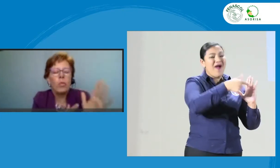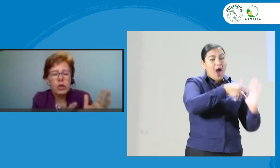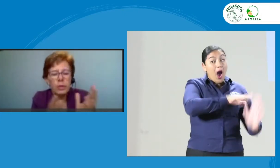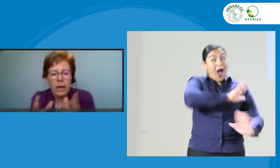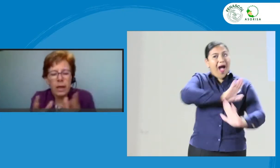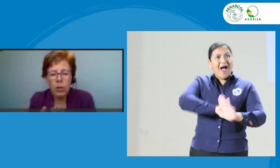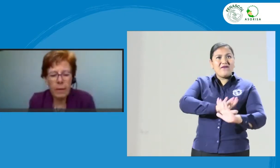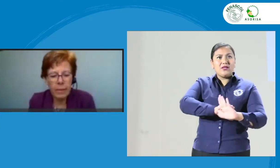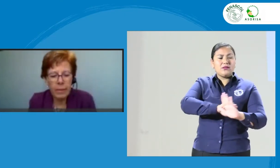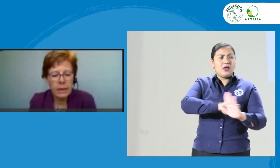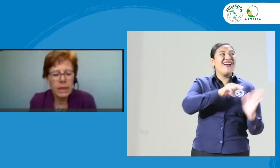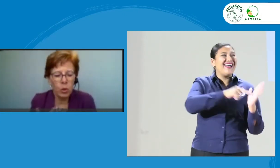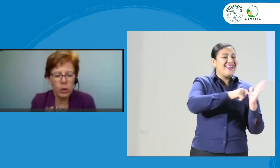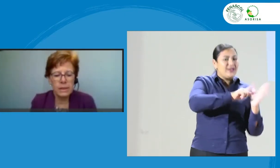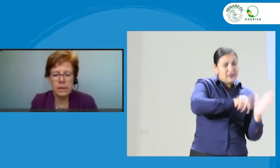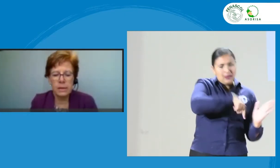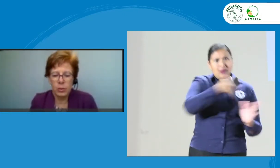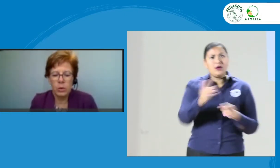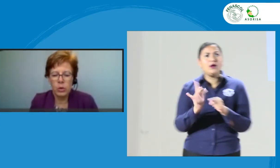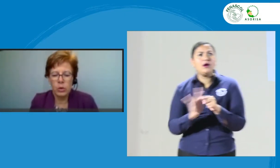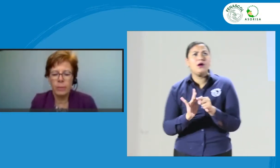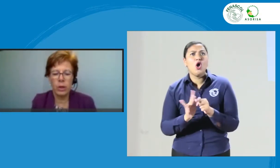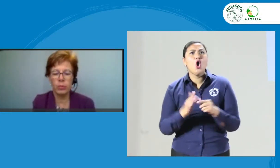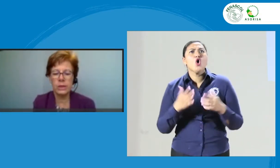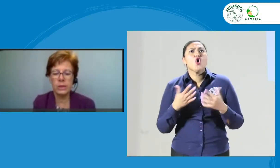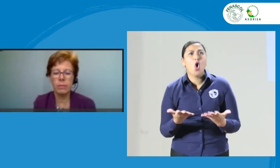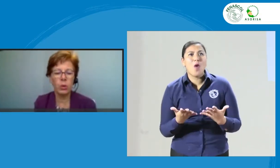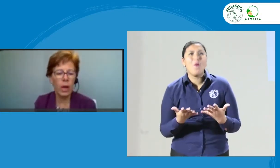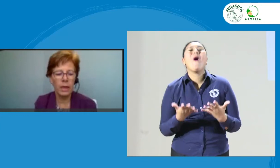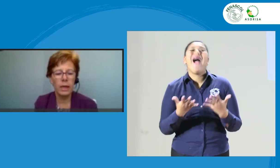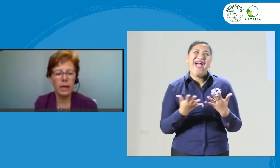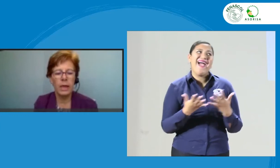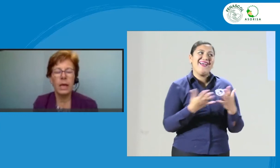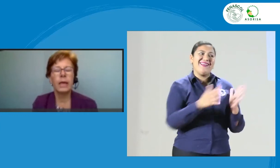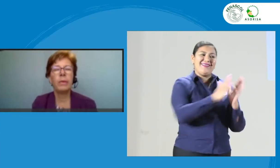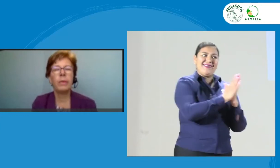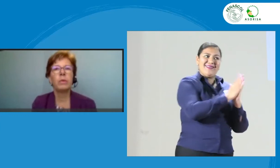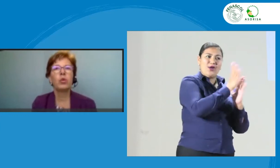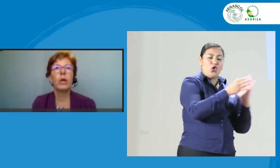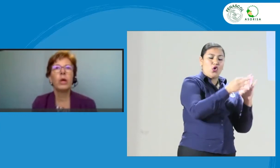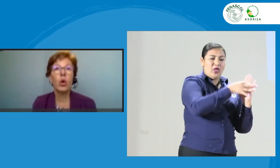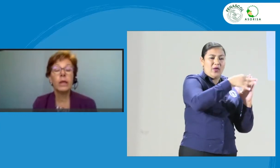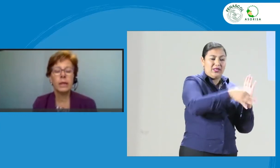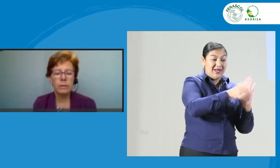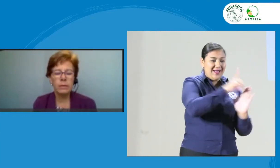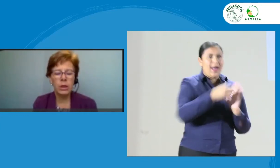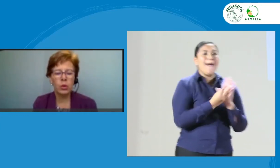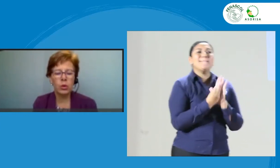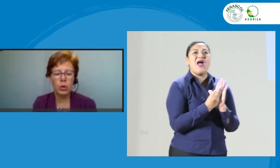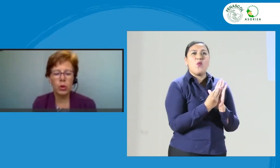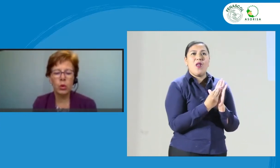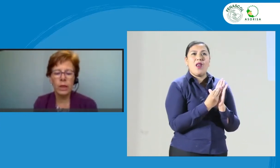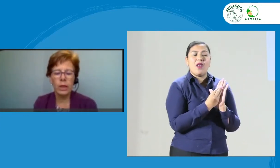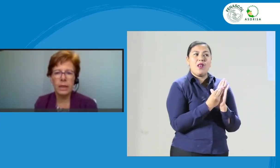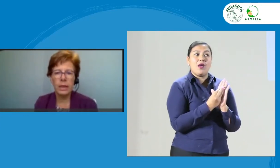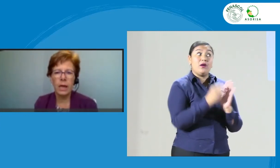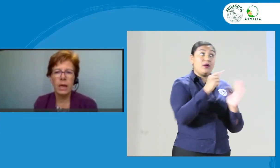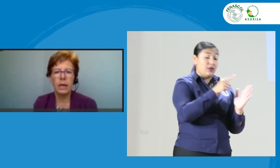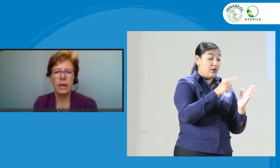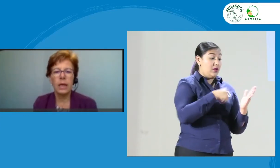llevarlo a la práctica? Pues se usa, por ejemplo, este manual que permite un mejor entendimiento del código de ética en